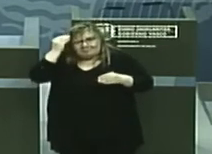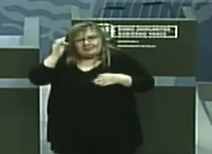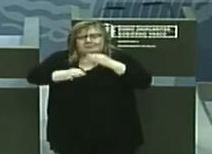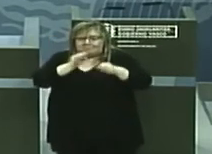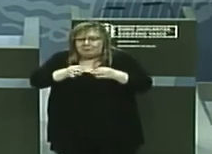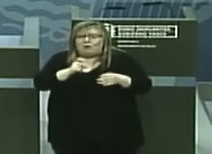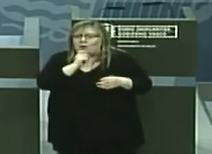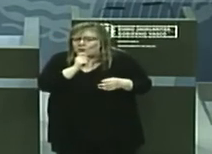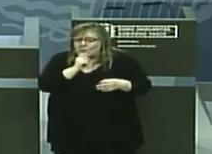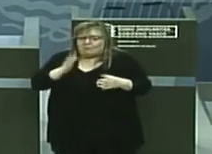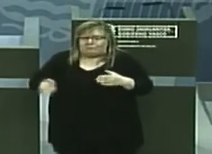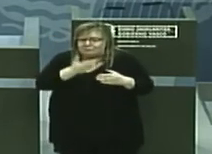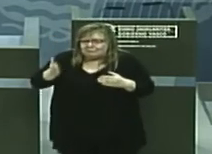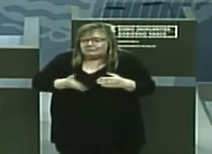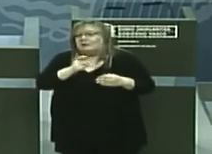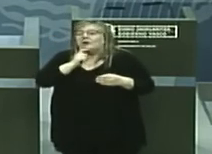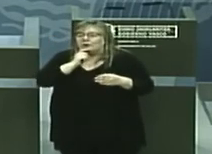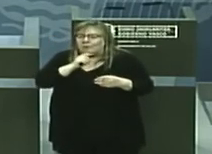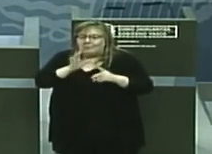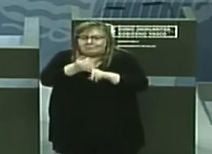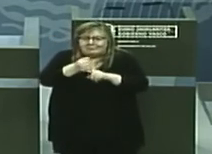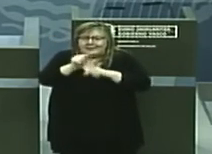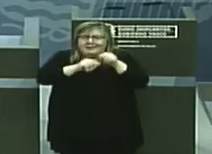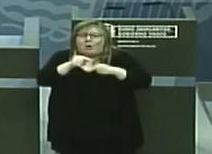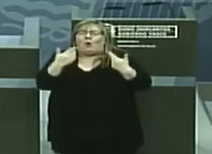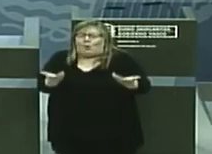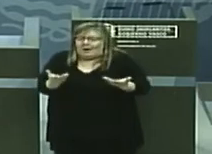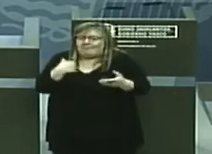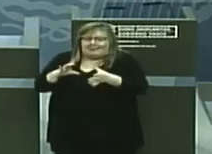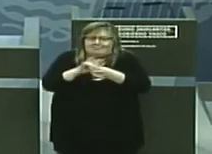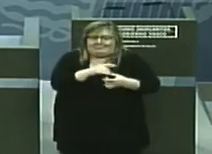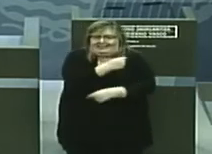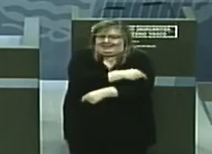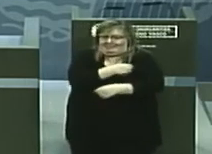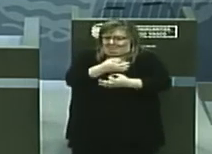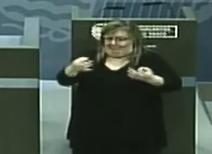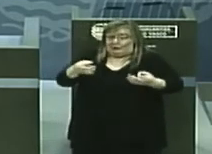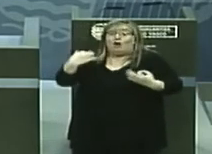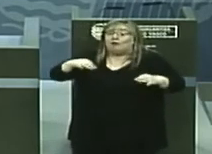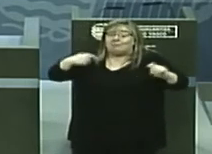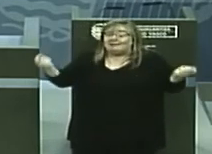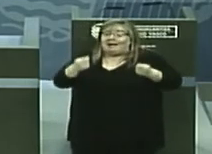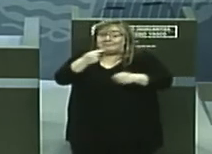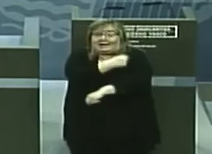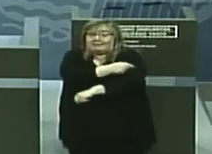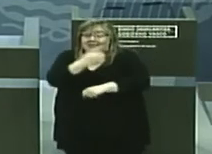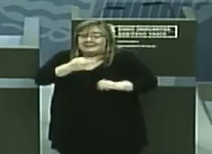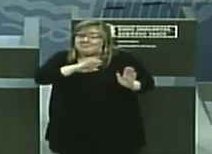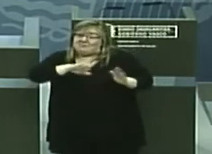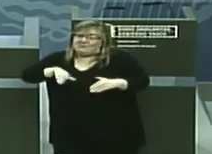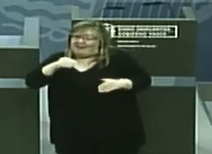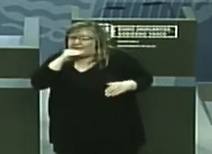producción, identificación, distribución. Habitualmente la campaña suele empezar a finales de